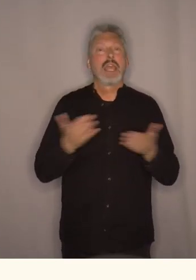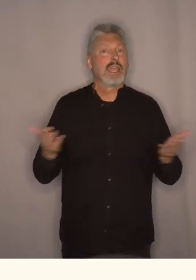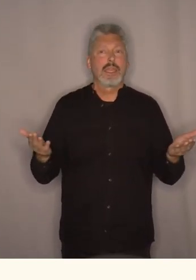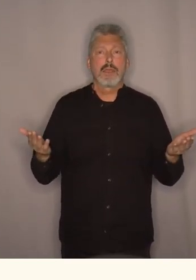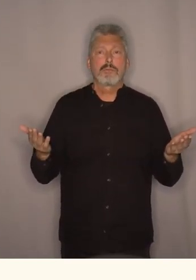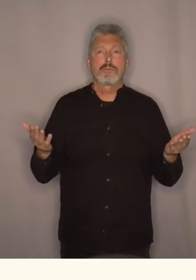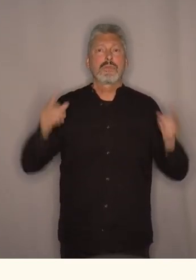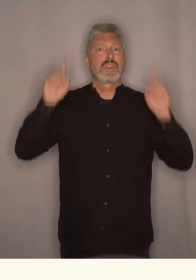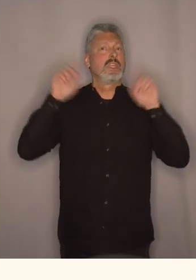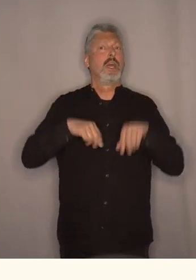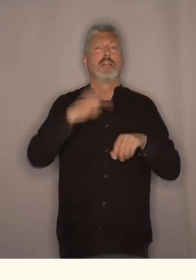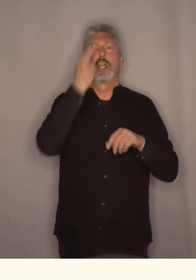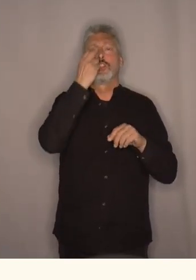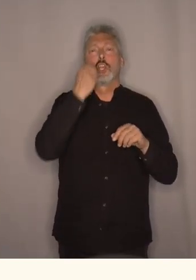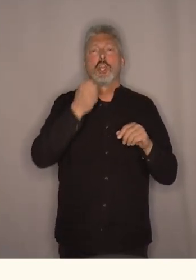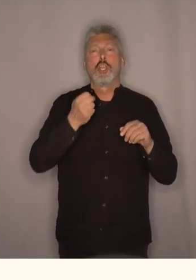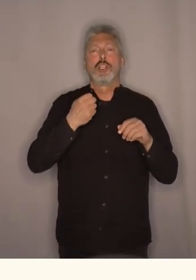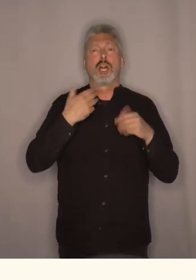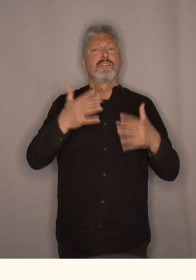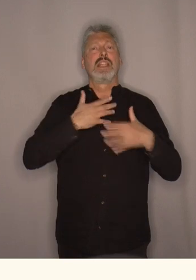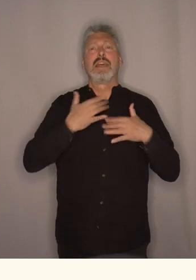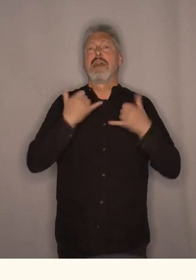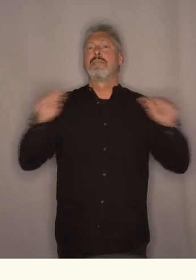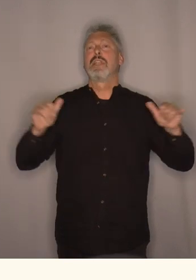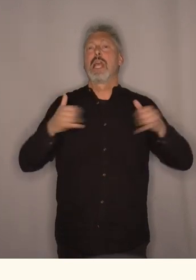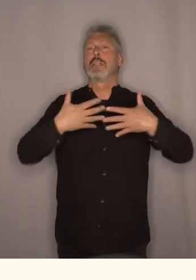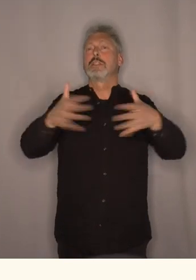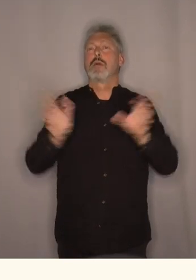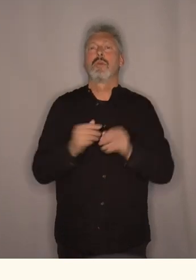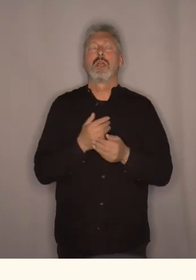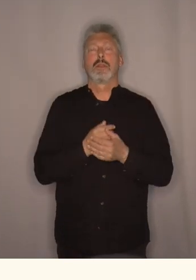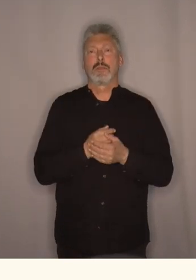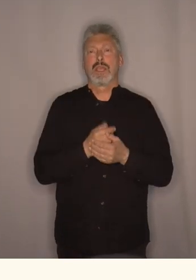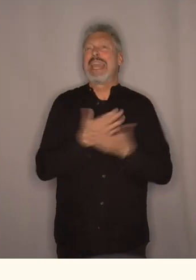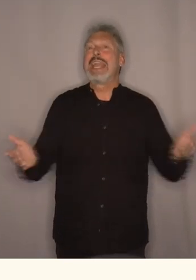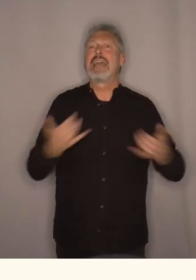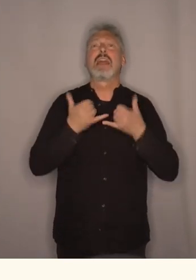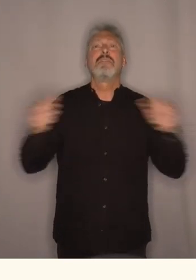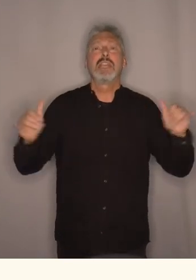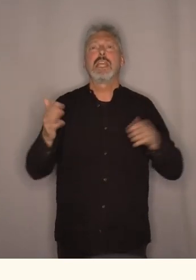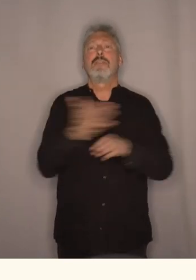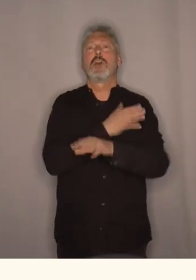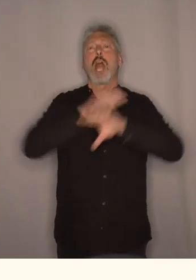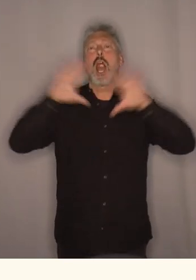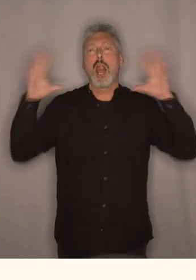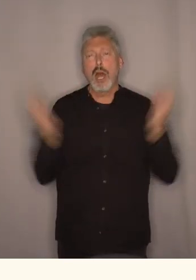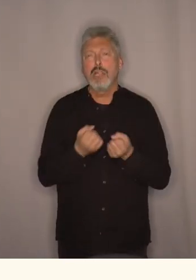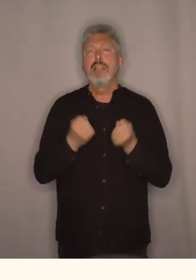spryte av å leve i et fritt samfunn ingen er fri før alle er friハード